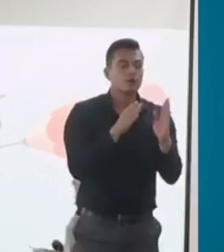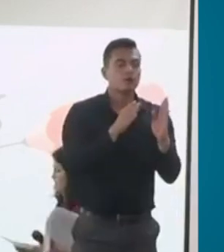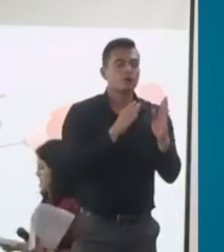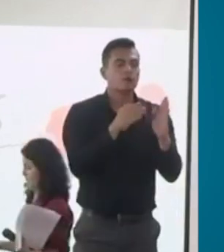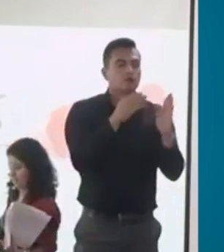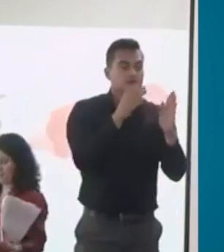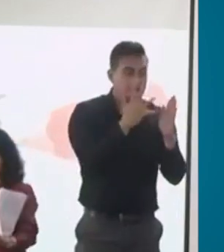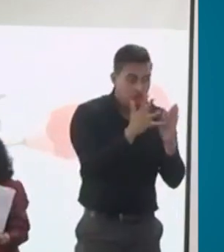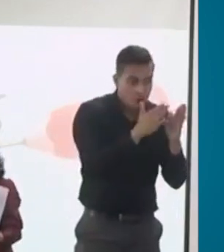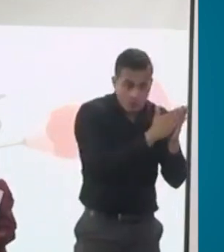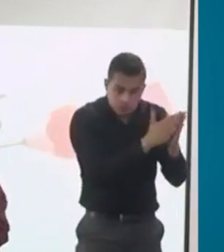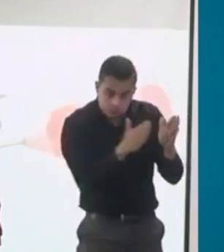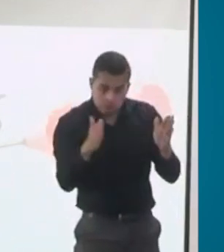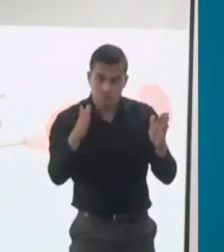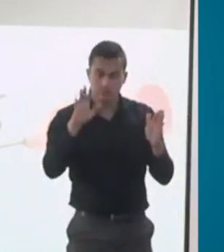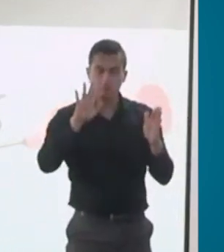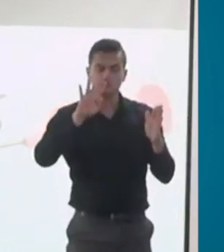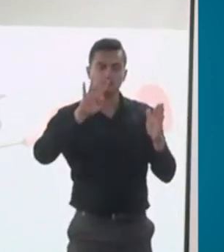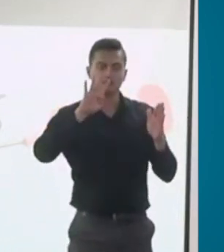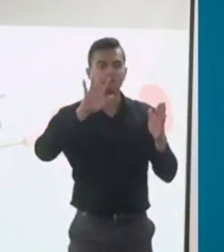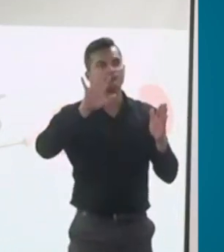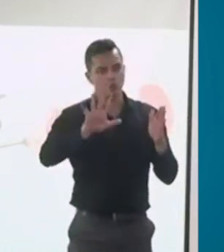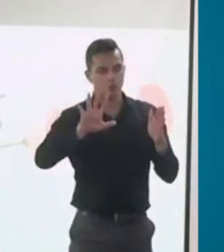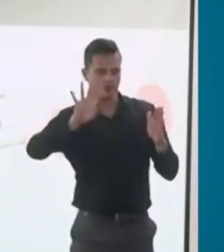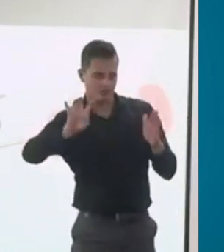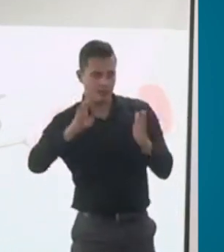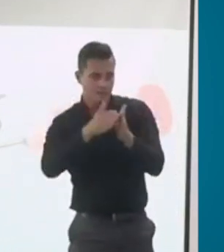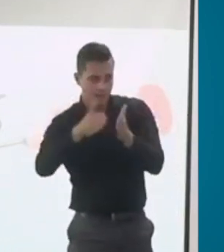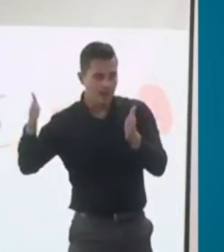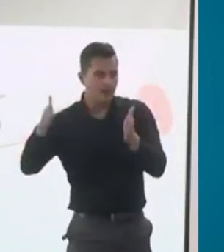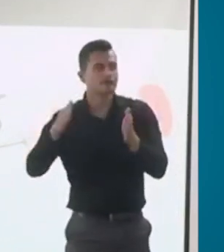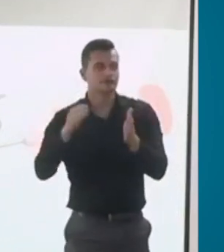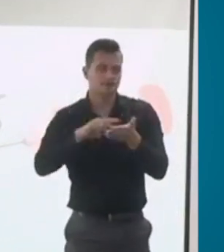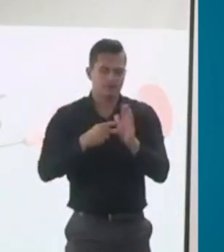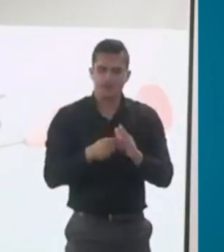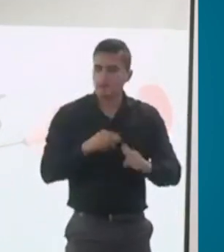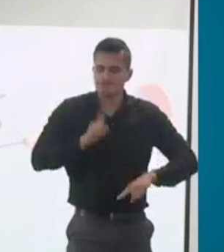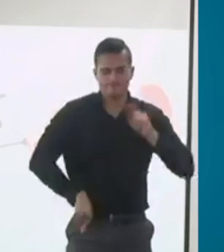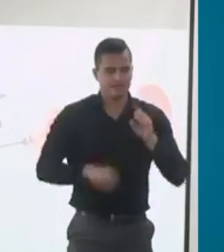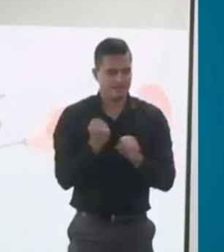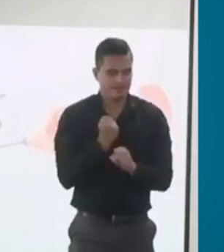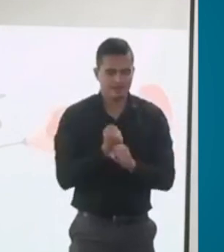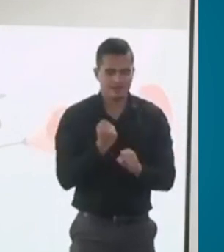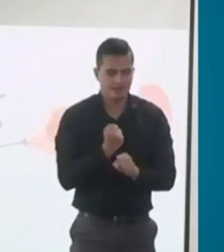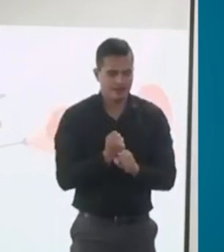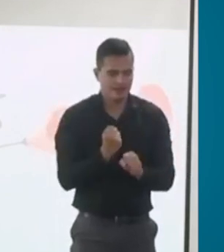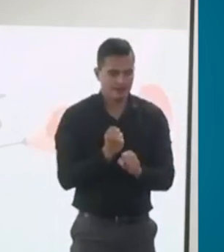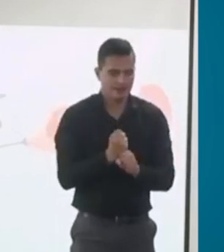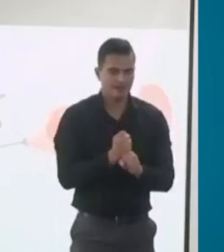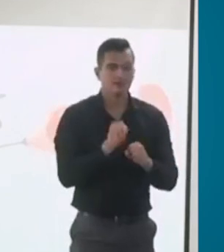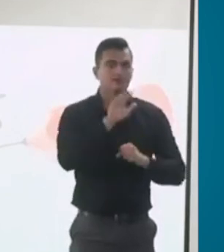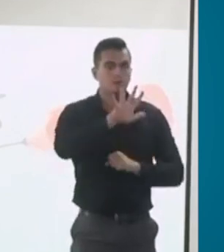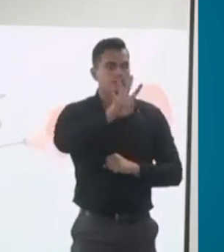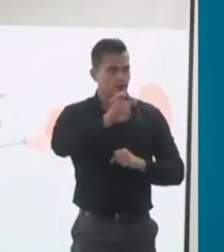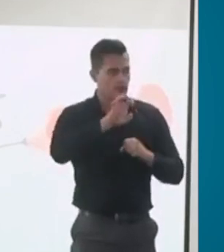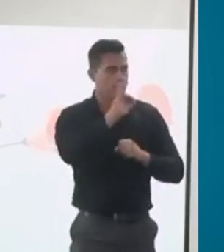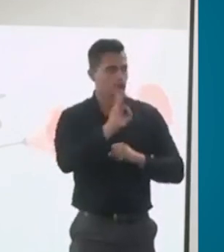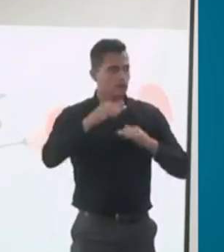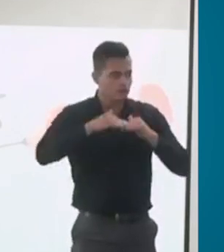% de pérdida se configura un estado de invalidez y en ambos sistemas, ya sea riesgos laborales o pensiones, tendrían